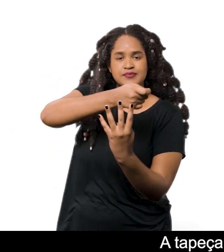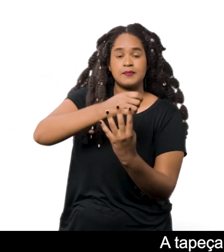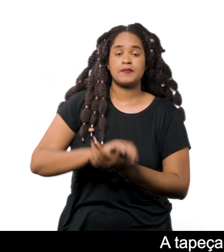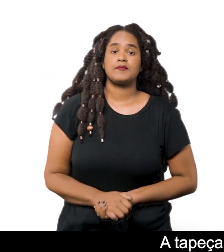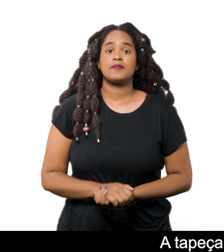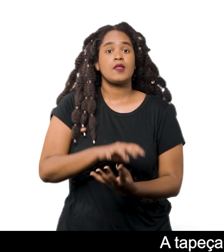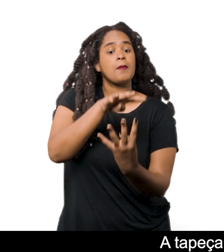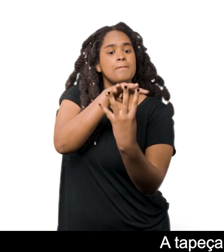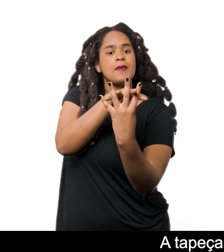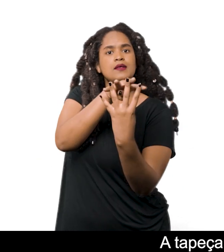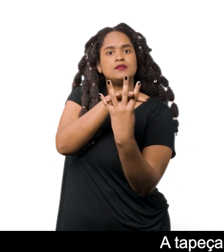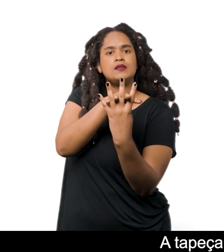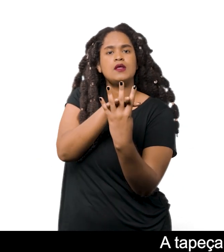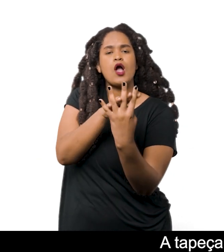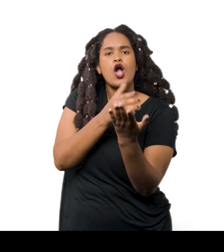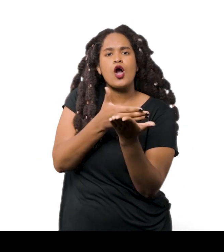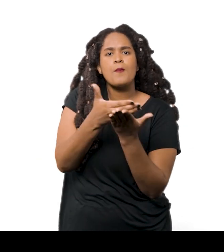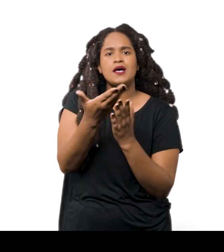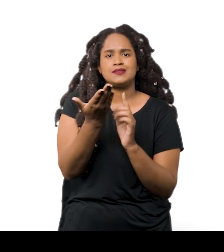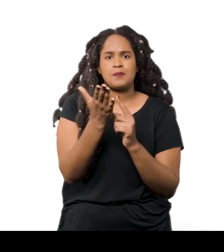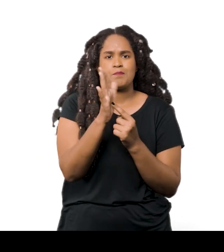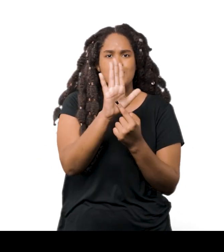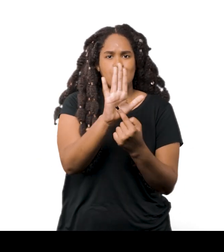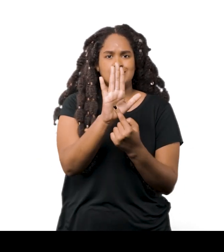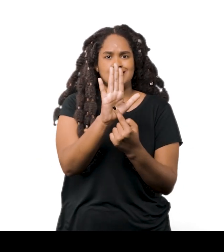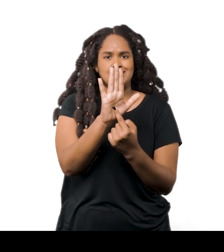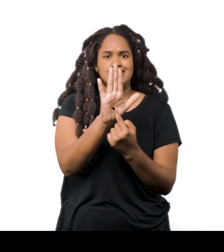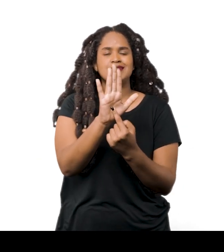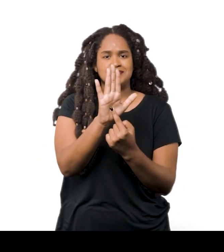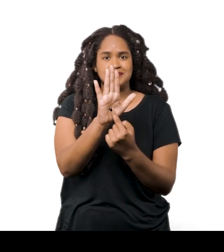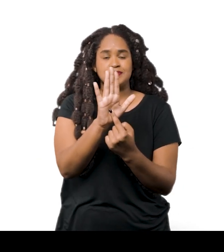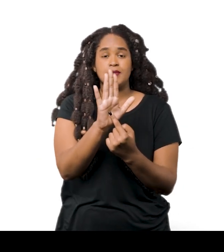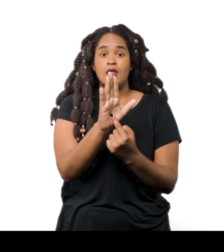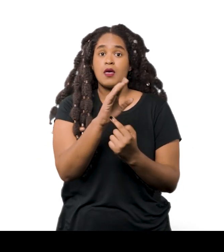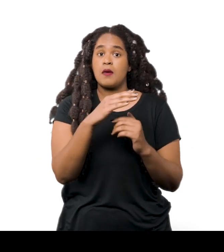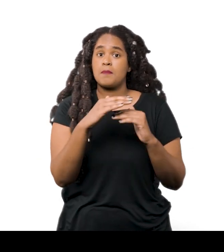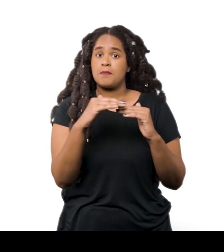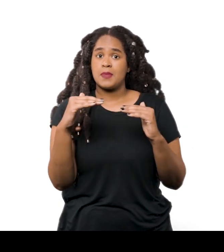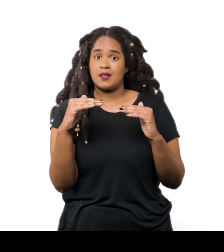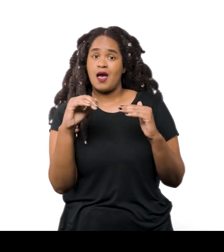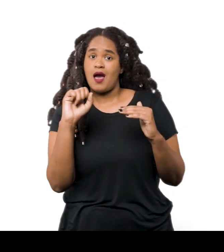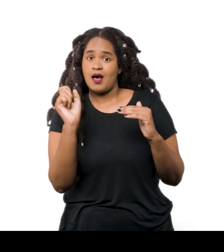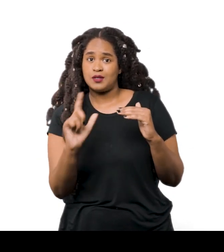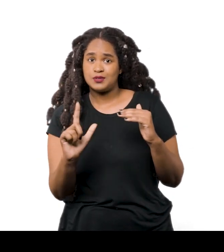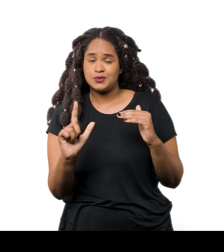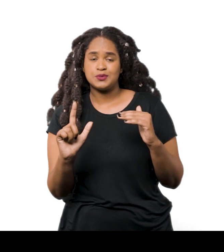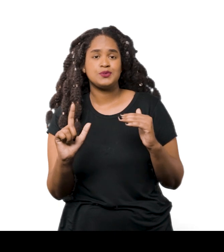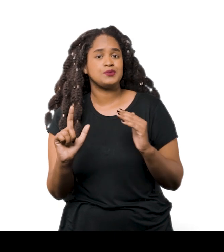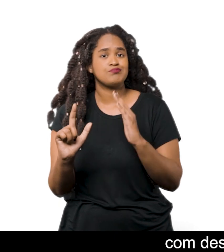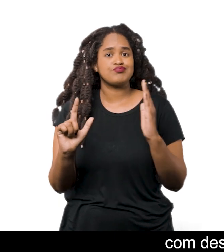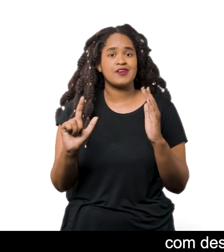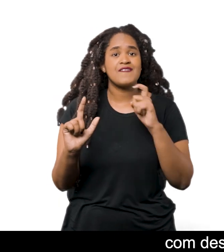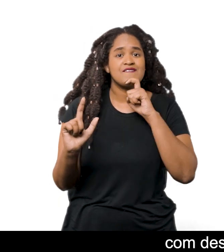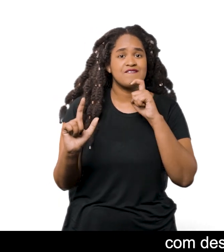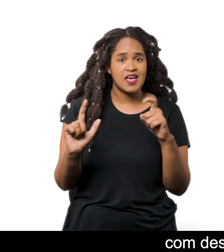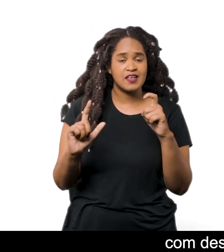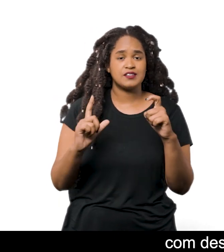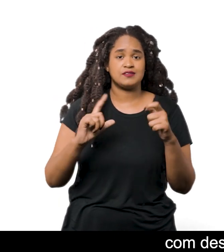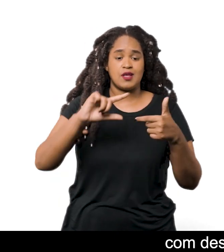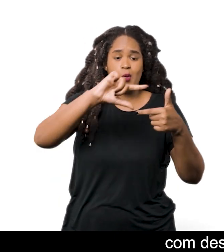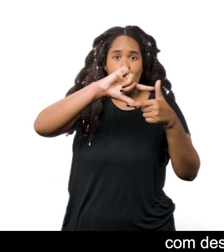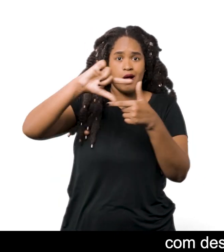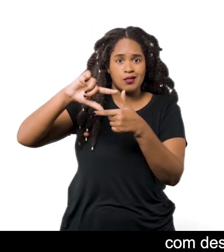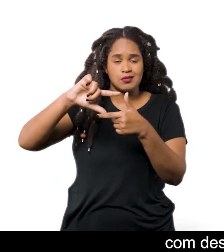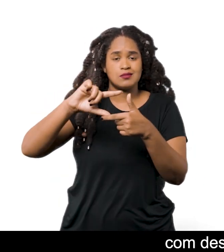tapeçaria e seus padrões começam a aparecer na parte inferior do tear Metade azul, metade verde, com desenhos